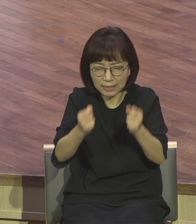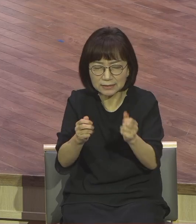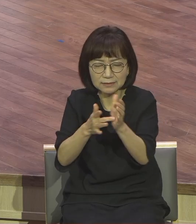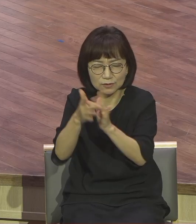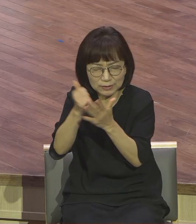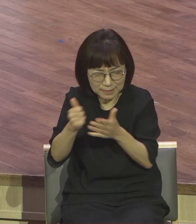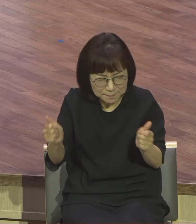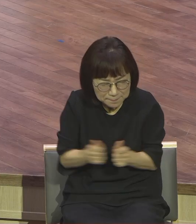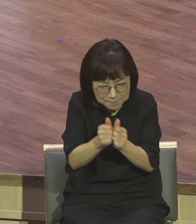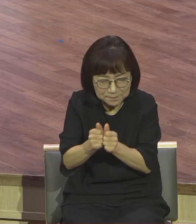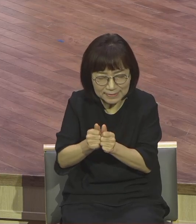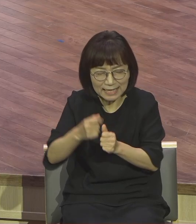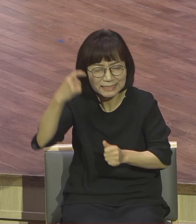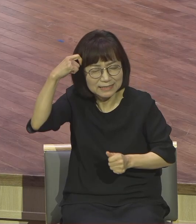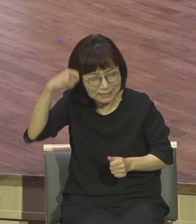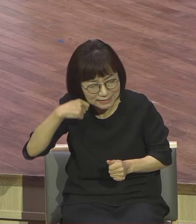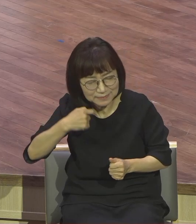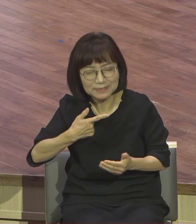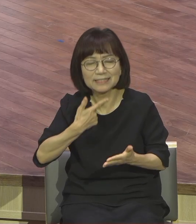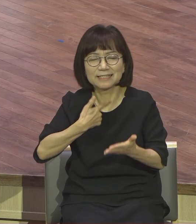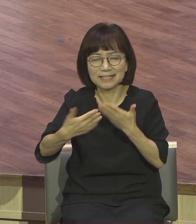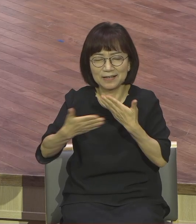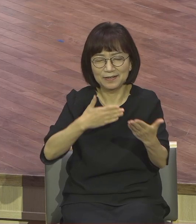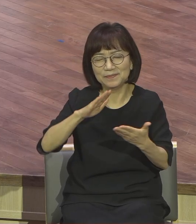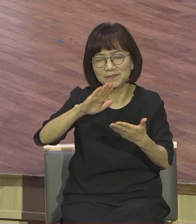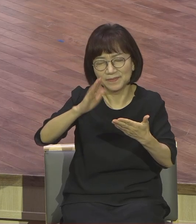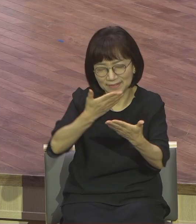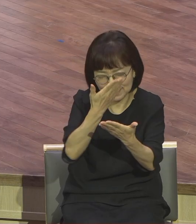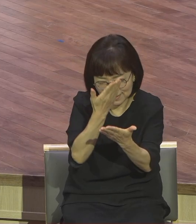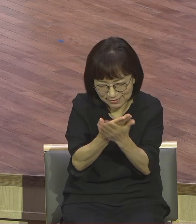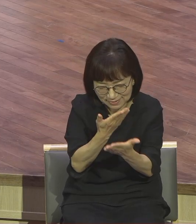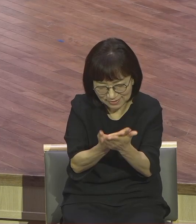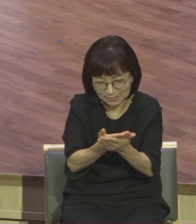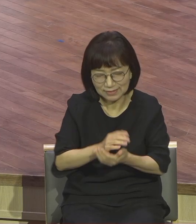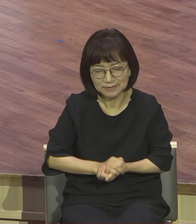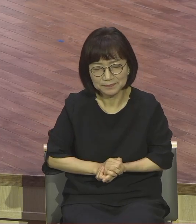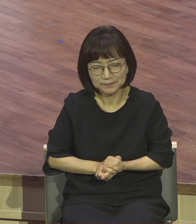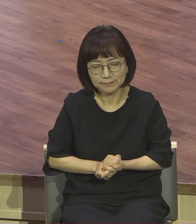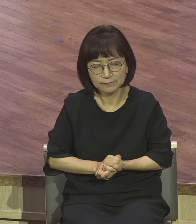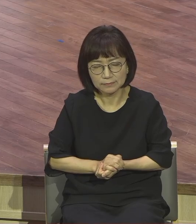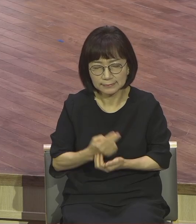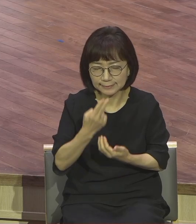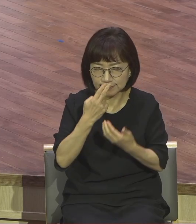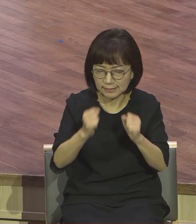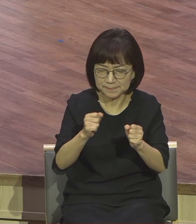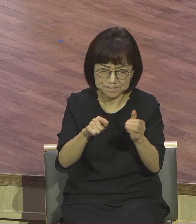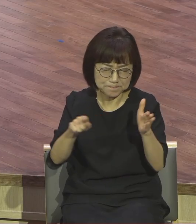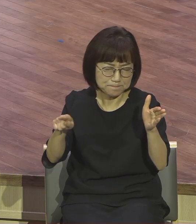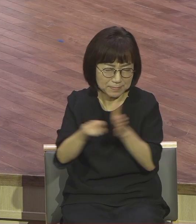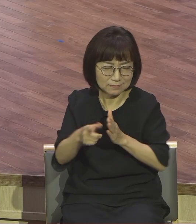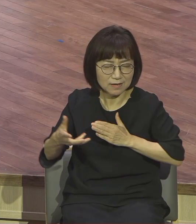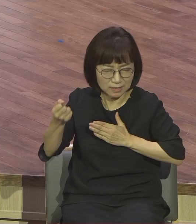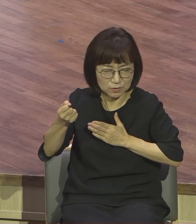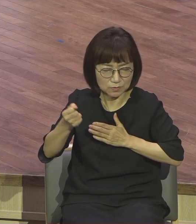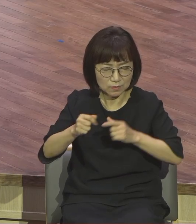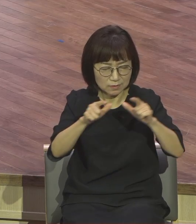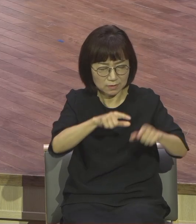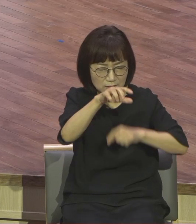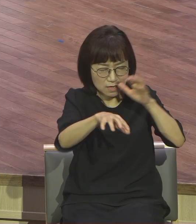실감나는 신앙생활을 하게 하야 주옵사사 그래서 살아있는 믿음으로 현장에 영향을 입혀나가는